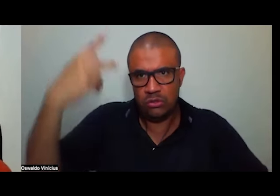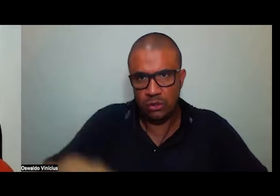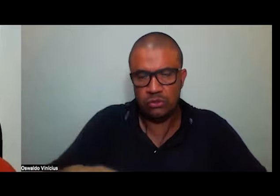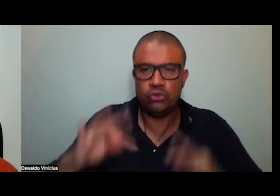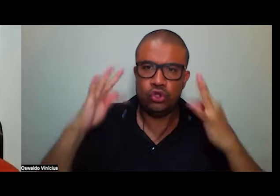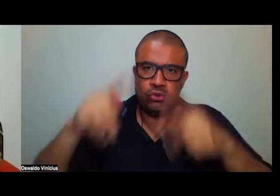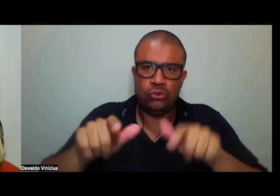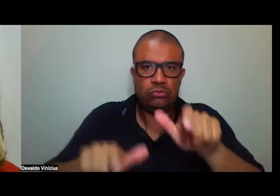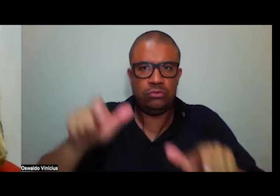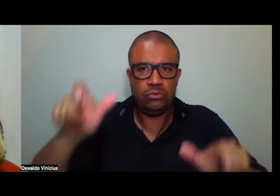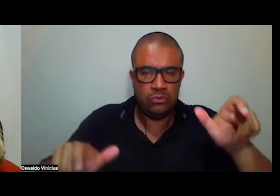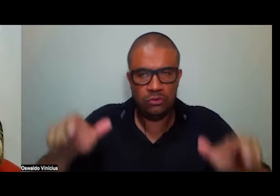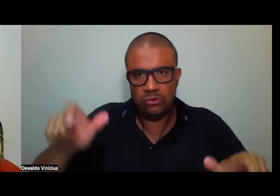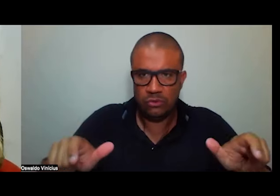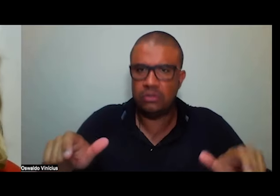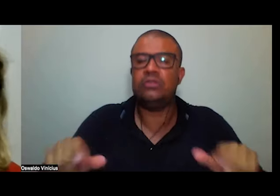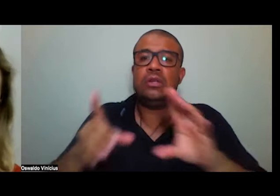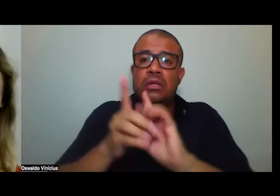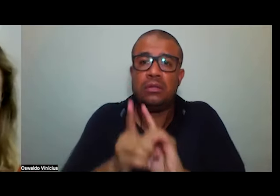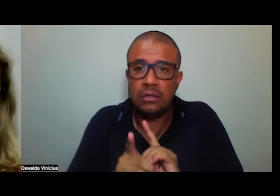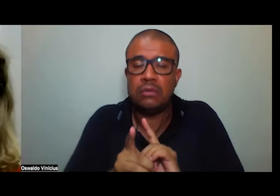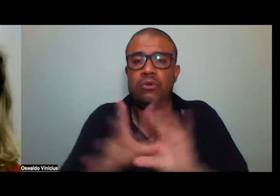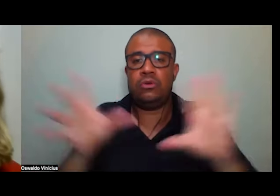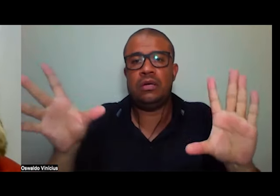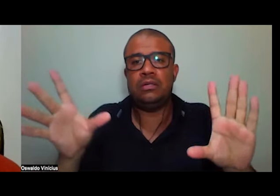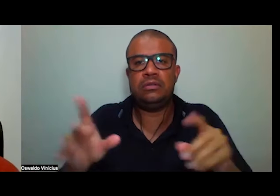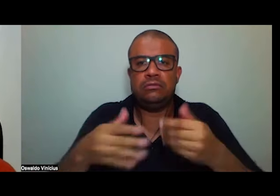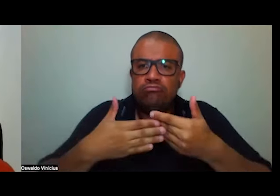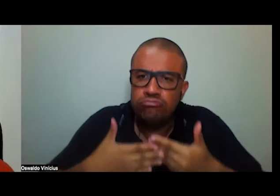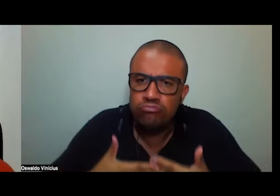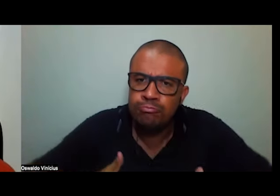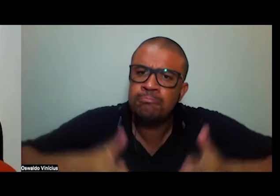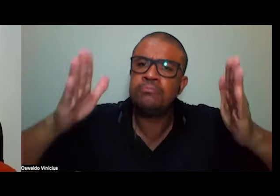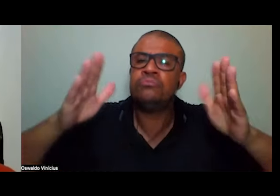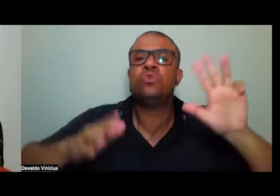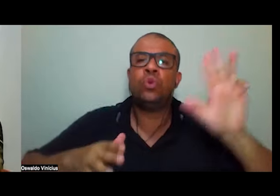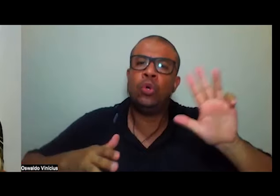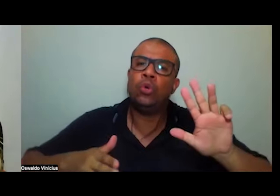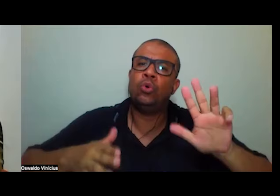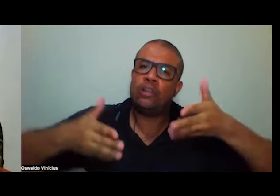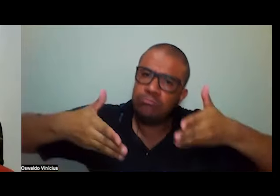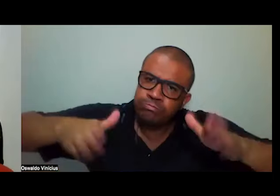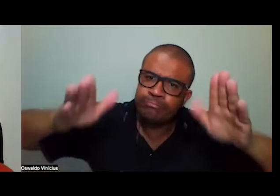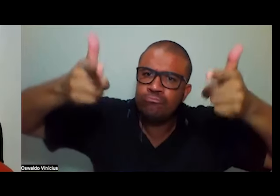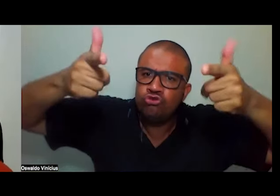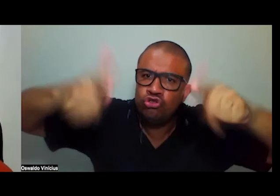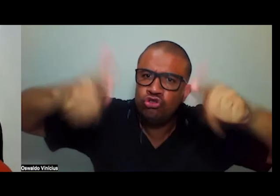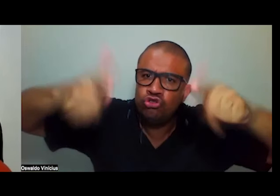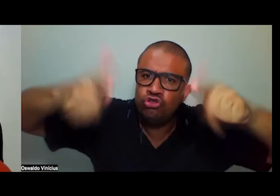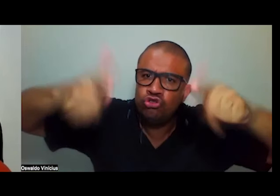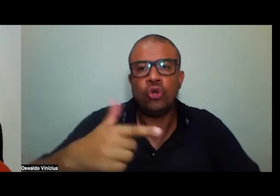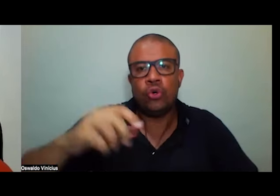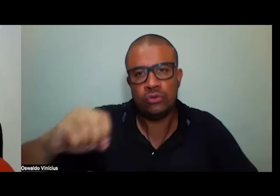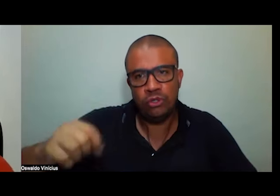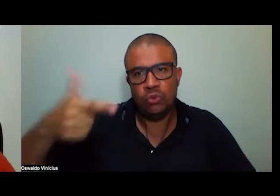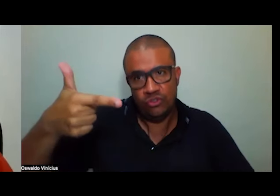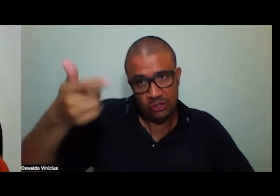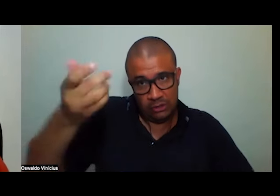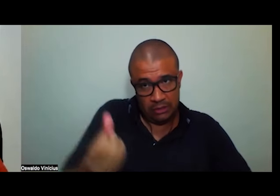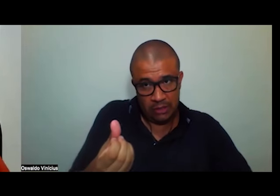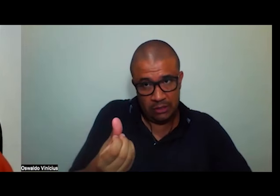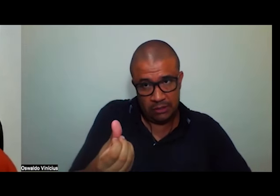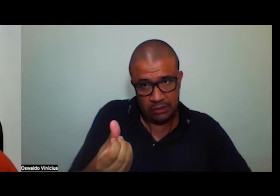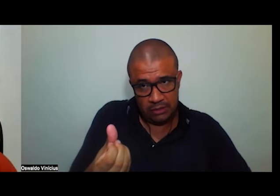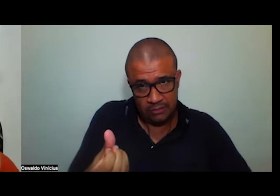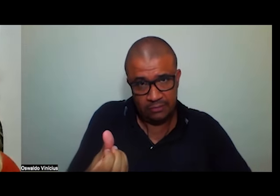nós os programas democráticos abrindo caminho para que o Lula seja reeleito em 2026 essa